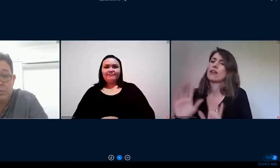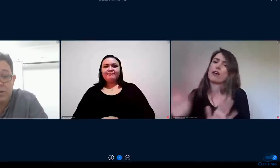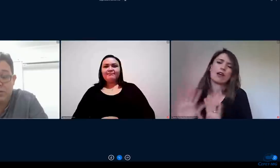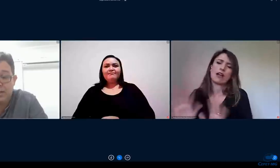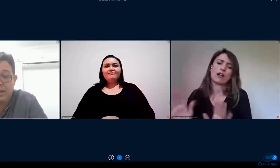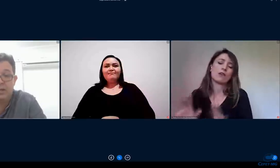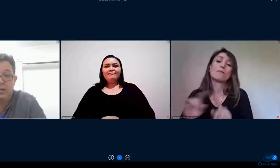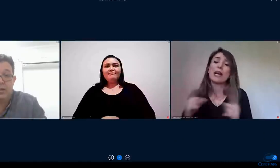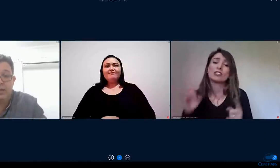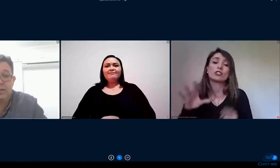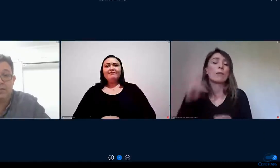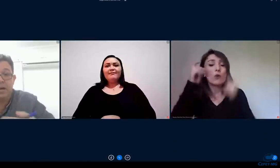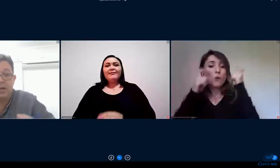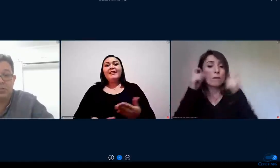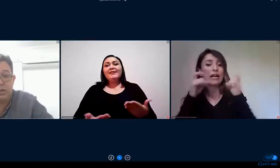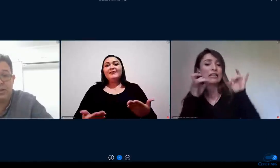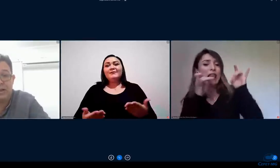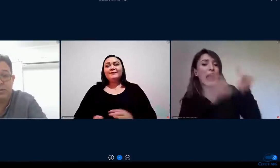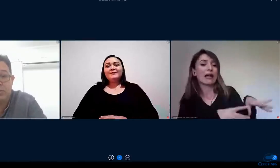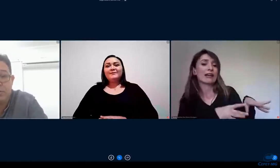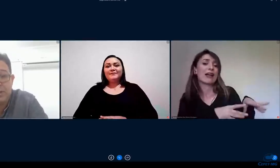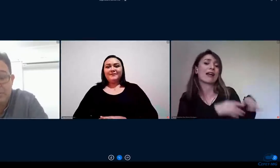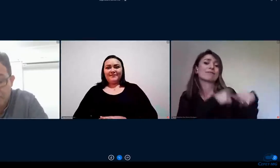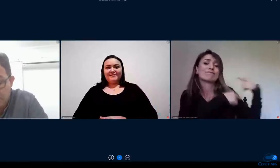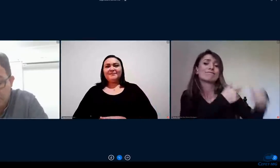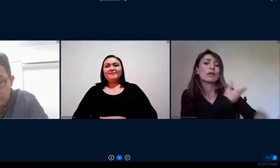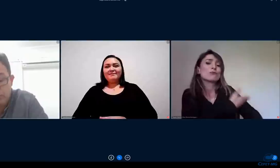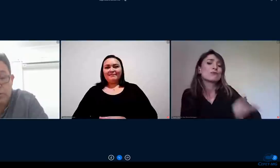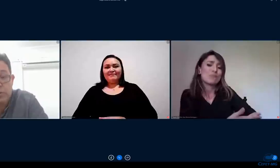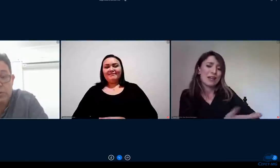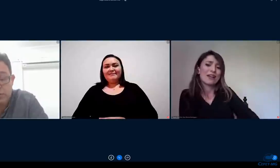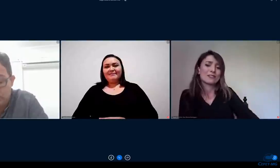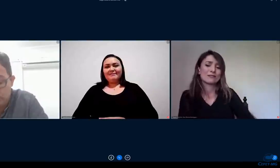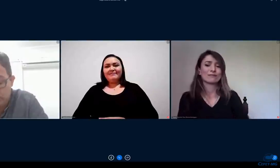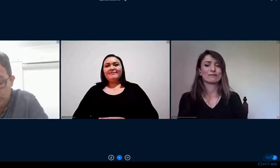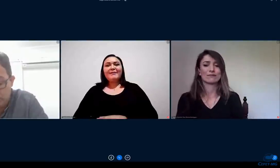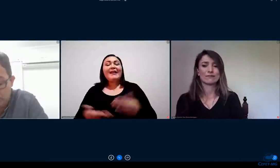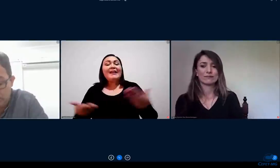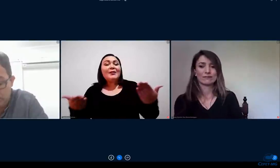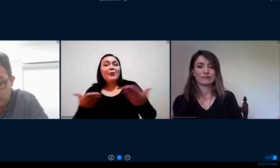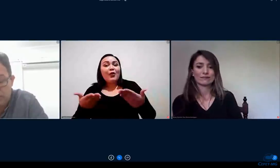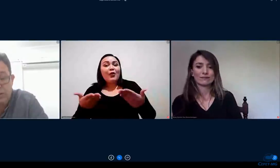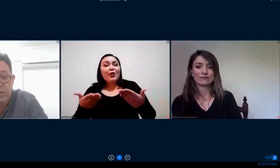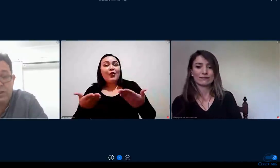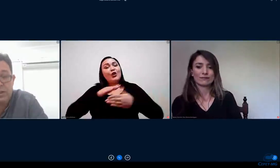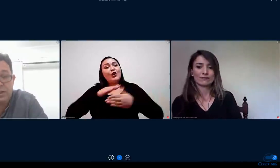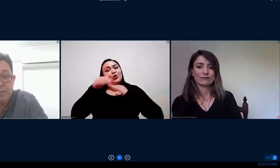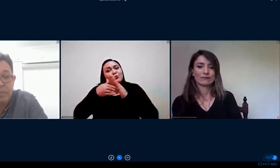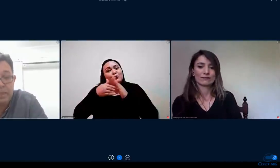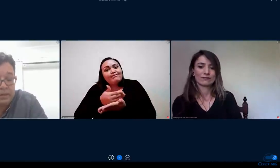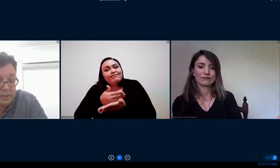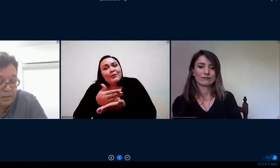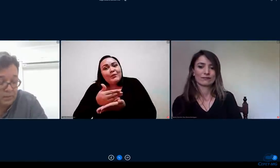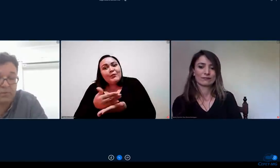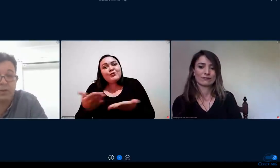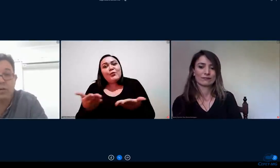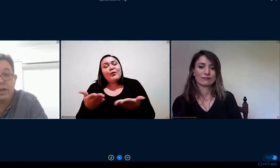situação de mal estar e esse passo foi dado não isso não significa